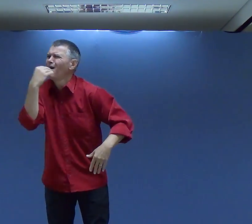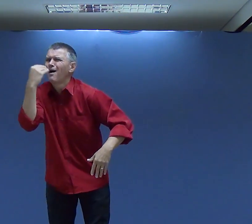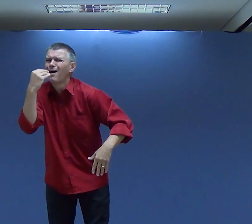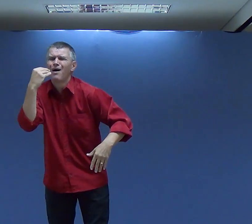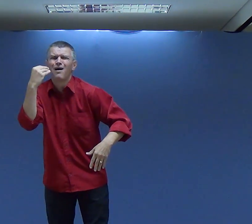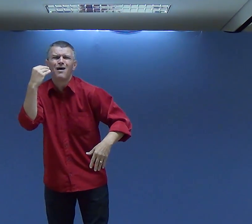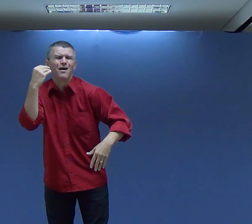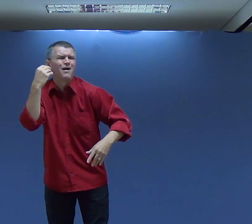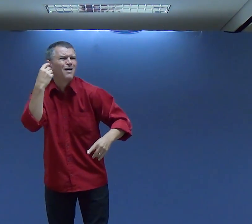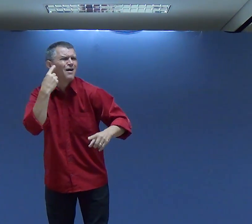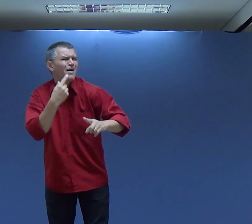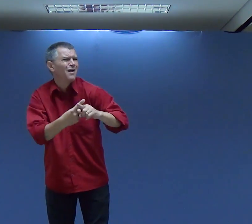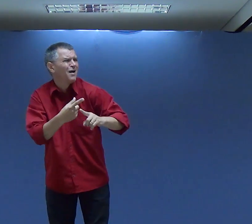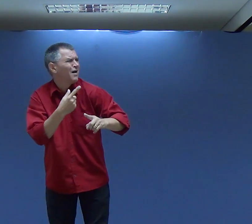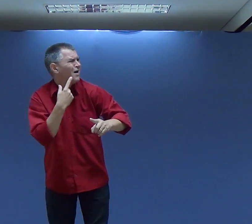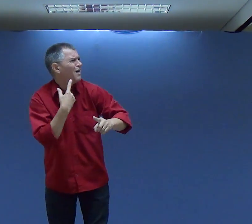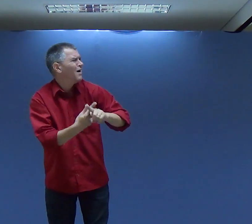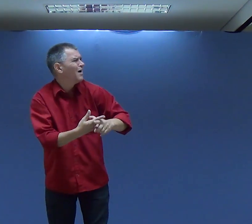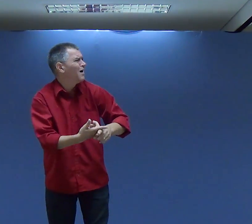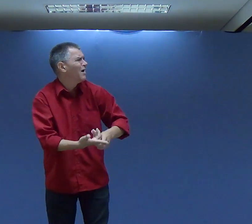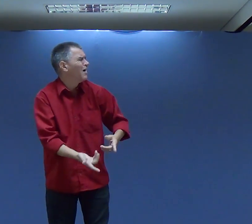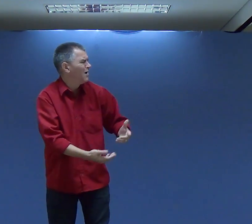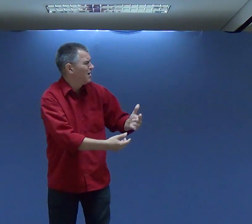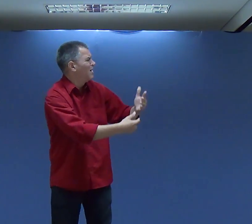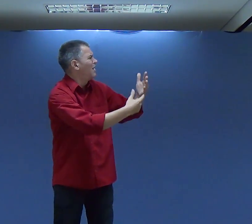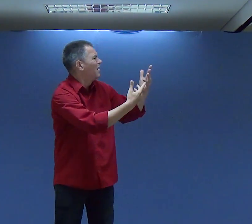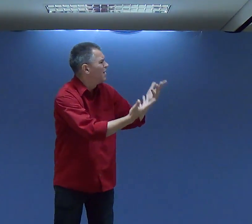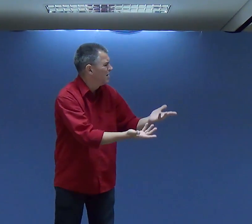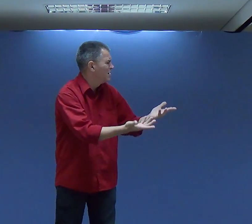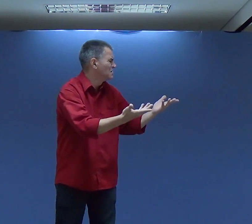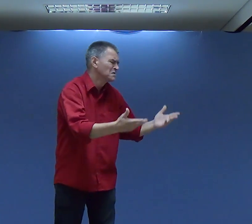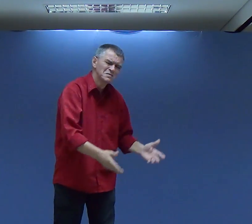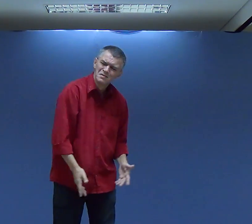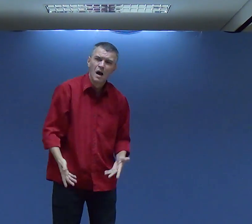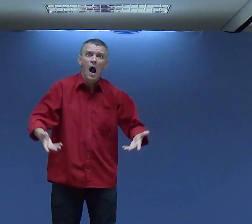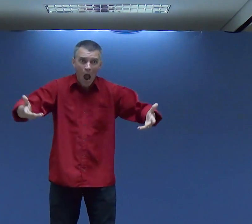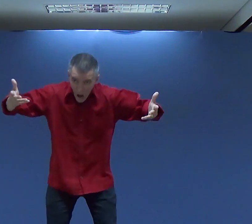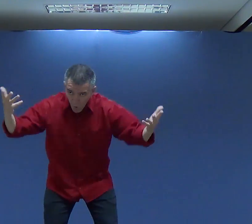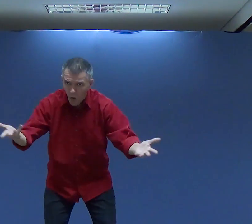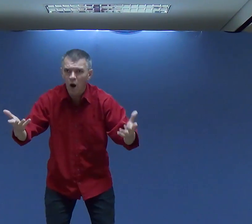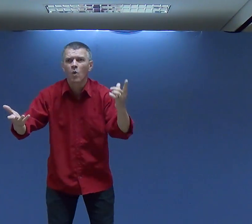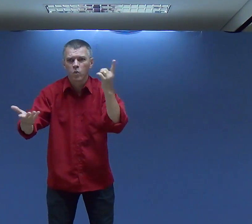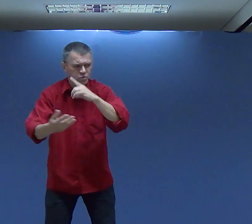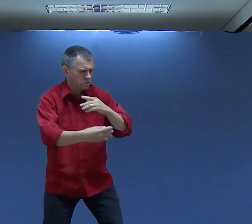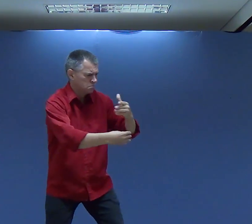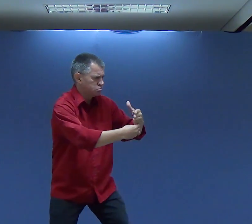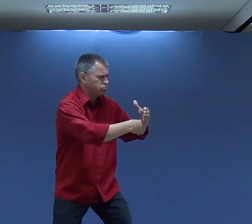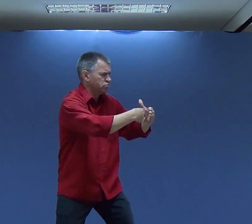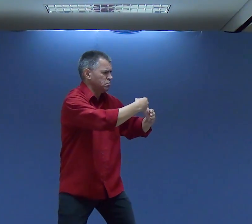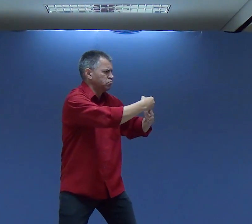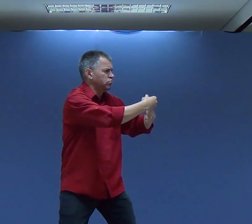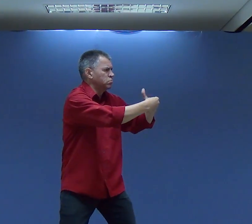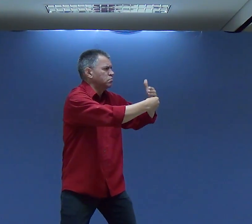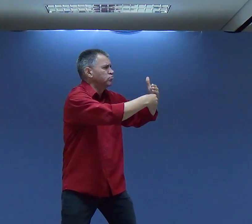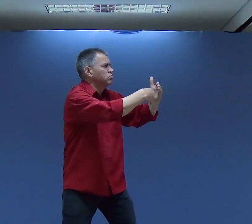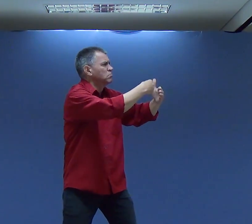E ao meu lado Uma parede aberta Cheia de brechas Agora Agora que eu consegui Liberar